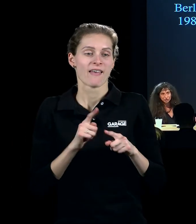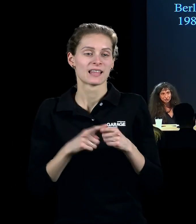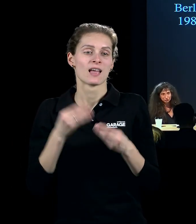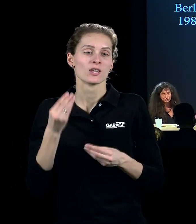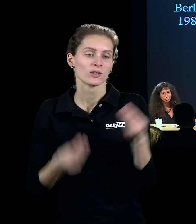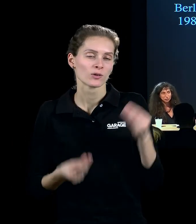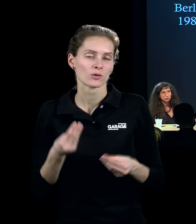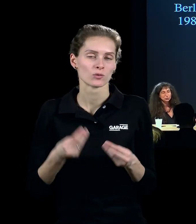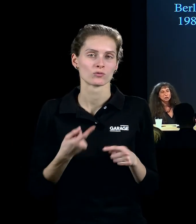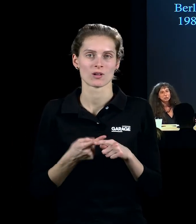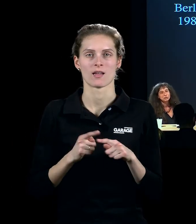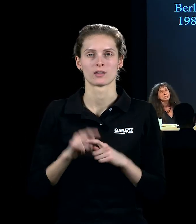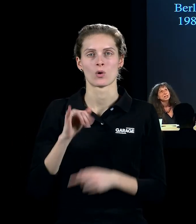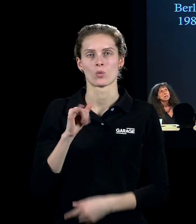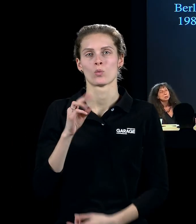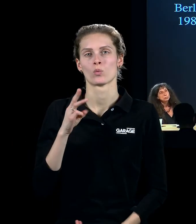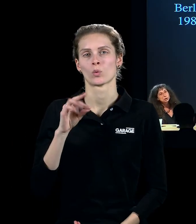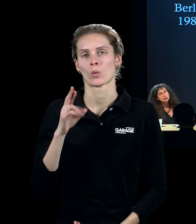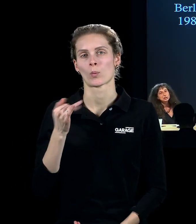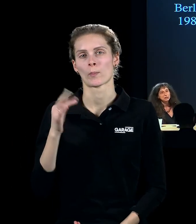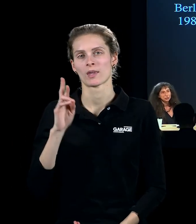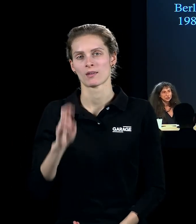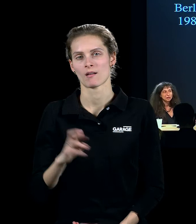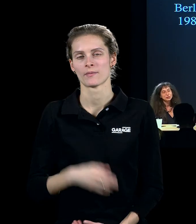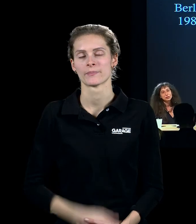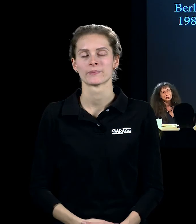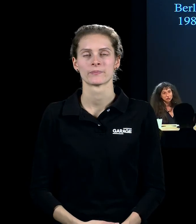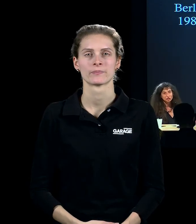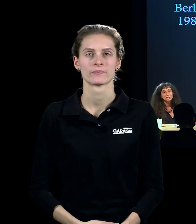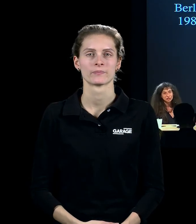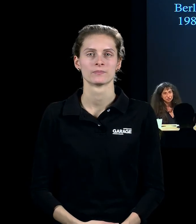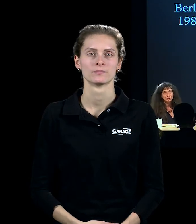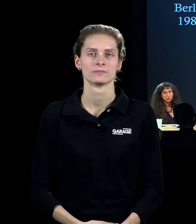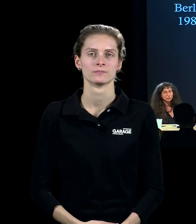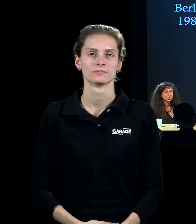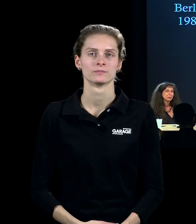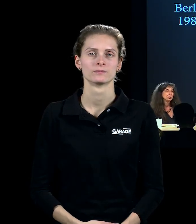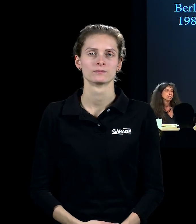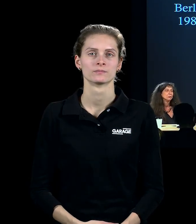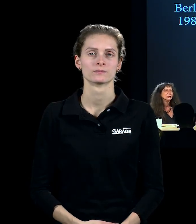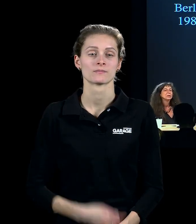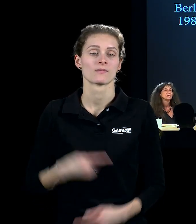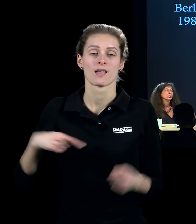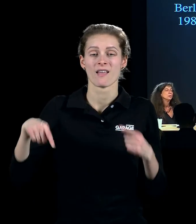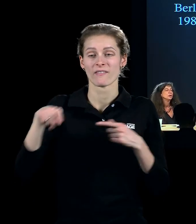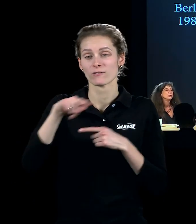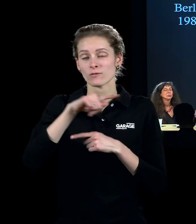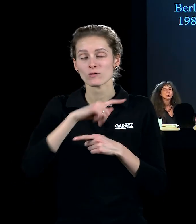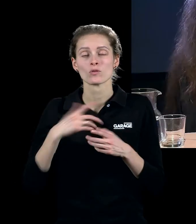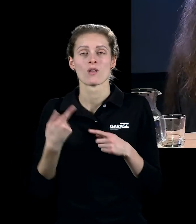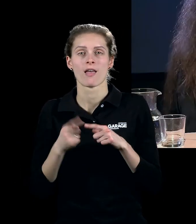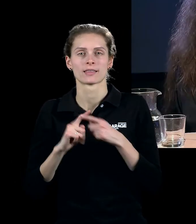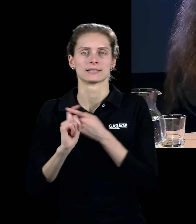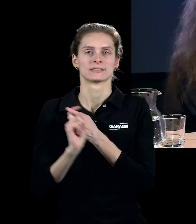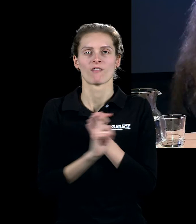детский шарик, это всё равно игрушки. И вот эта утопичность и инфантильность 60-х годов, она вот в этой любви к надувным